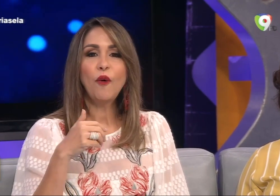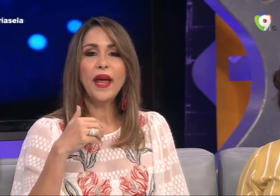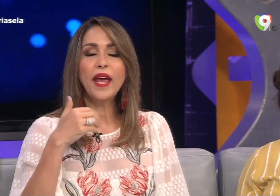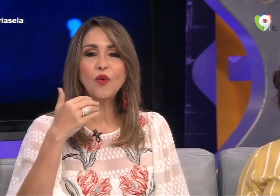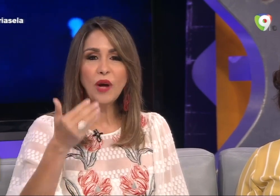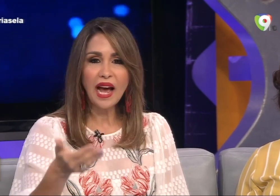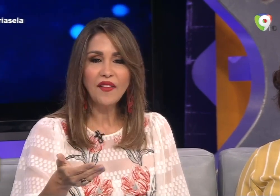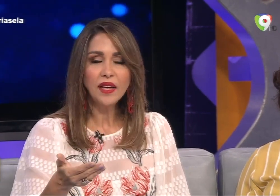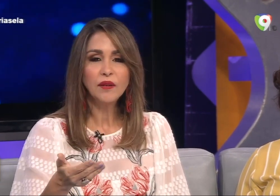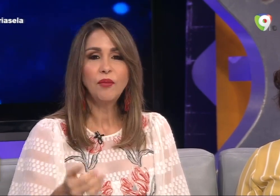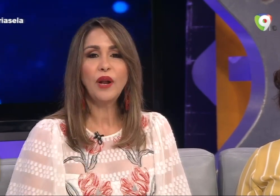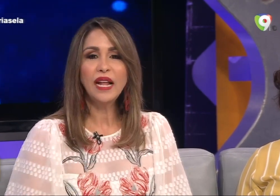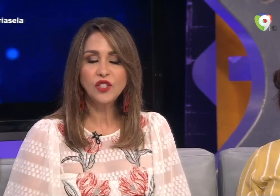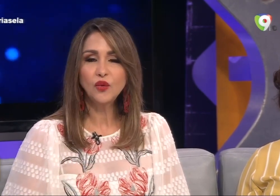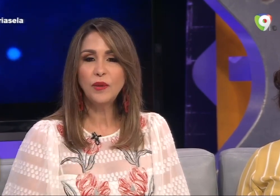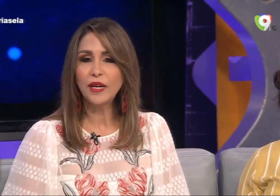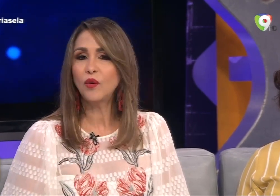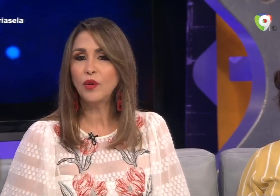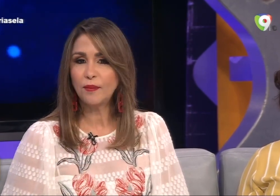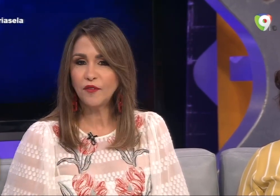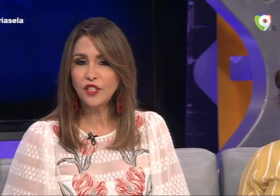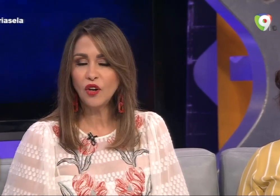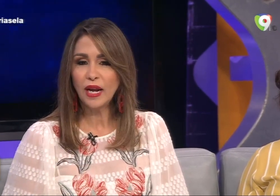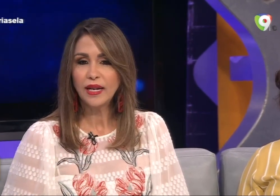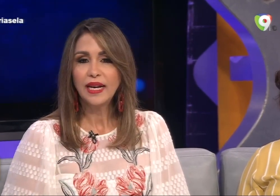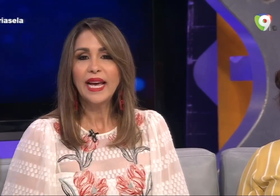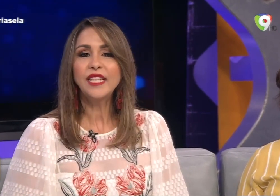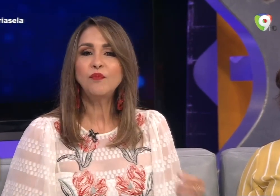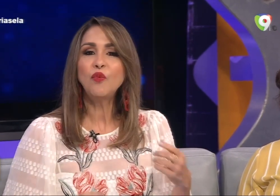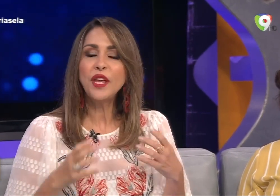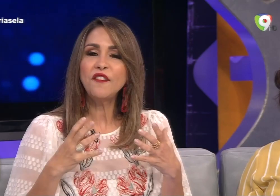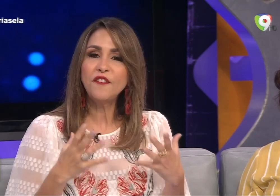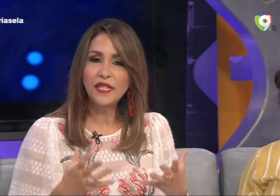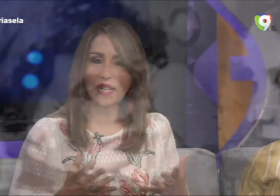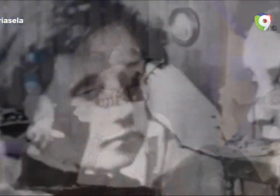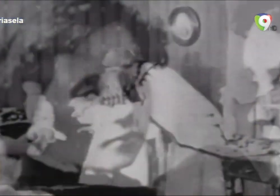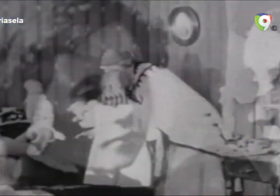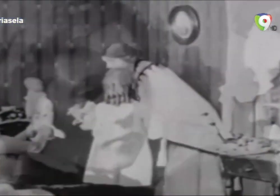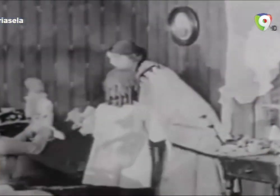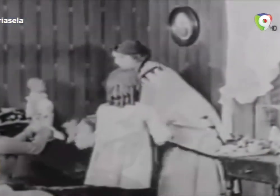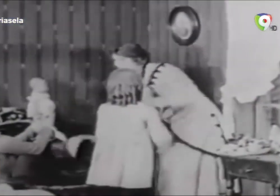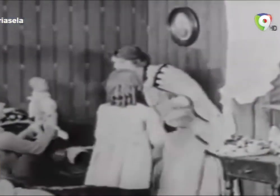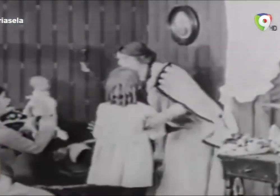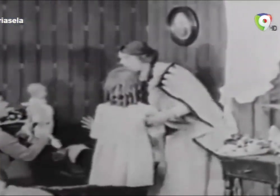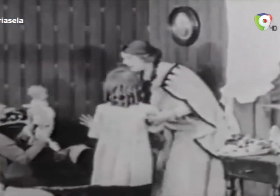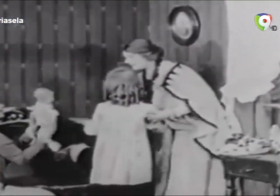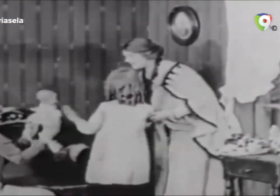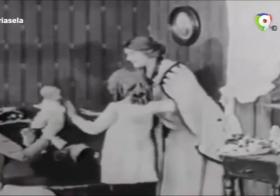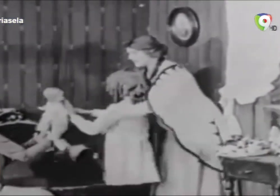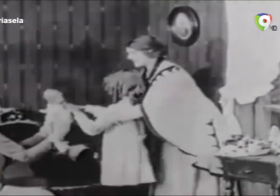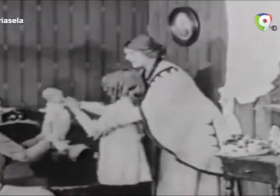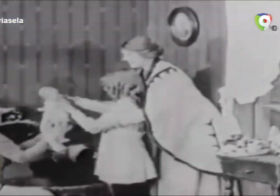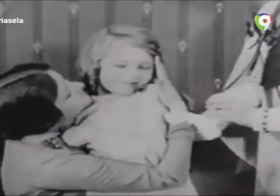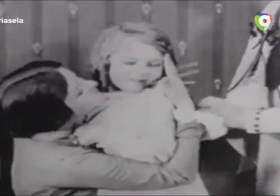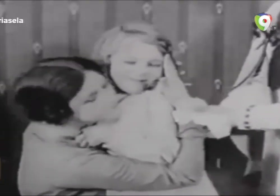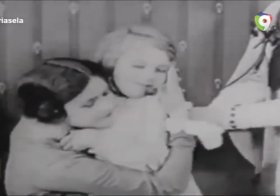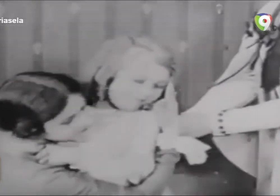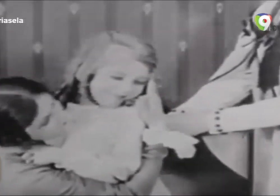fue educada por Ann Sullivan, una profesora. Es muy difícil encontrar personas que tengan esos dos